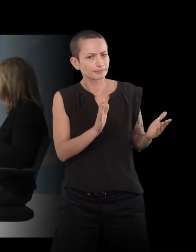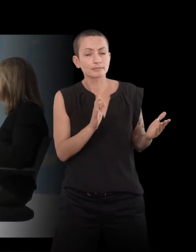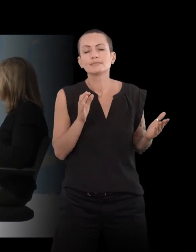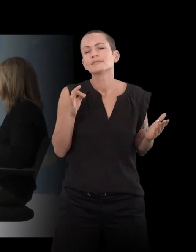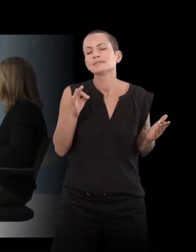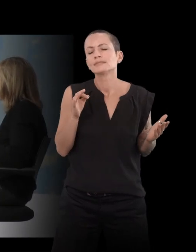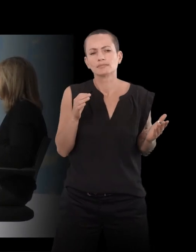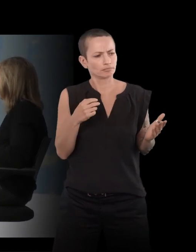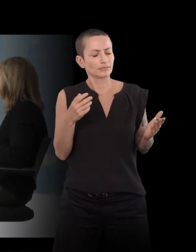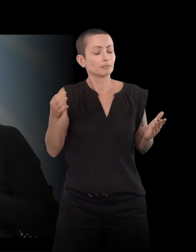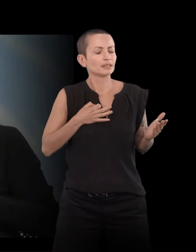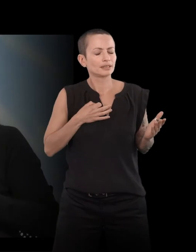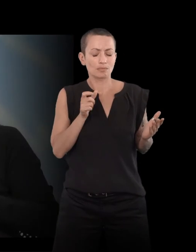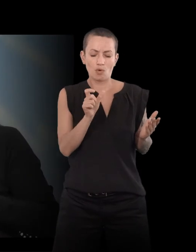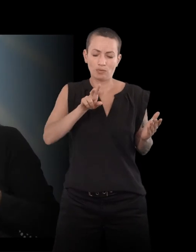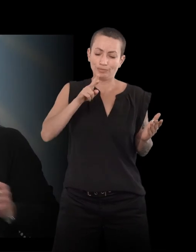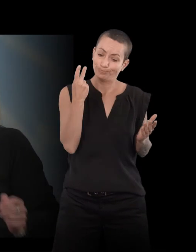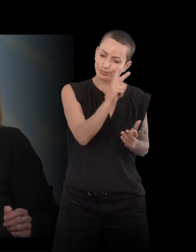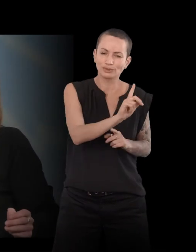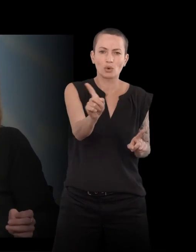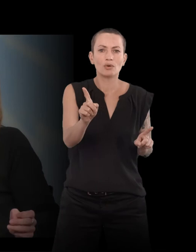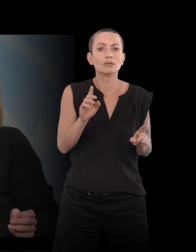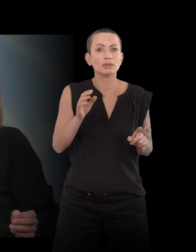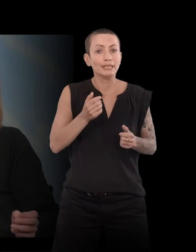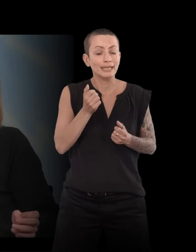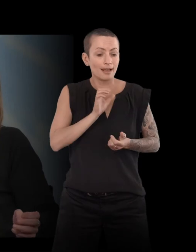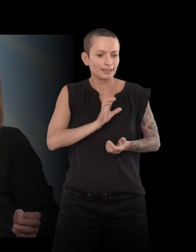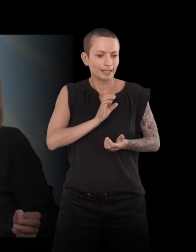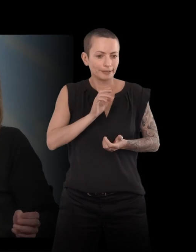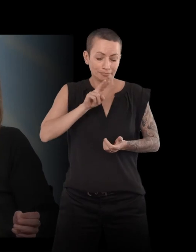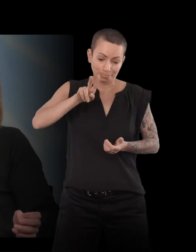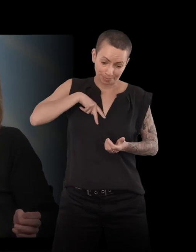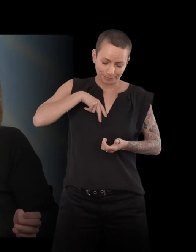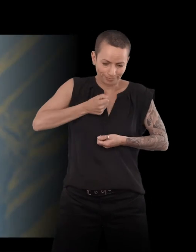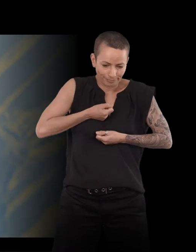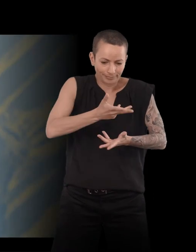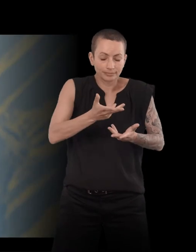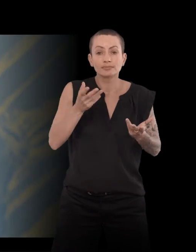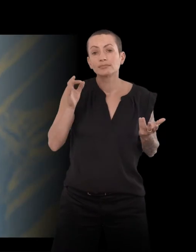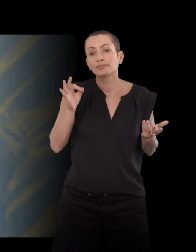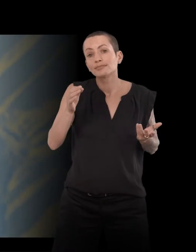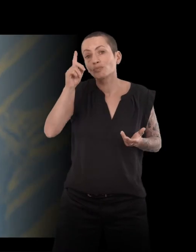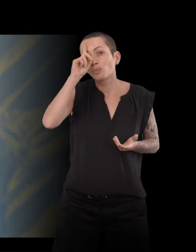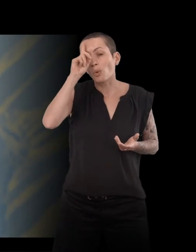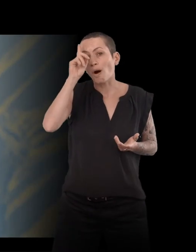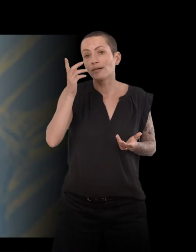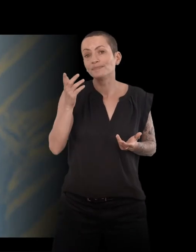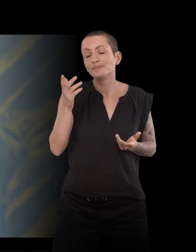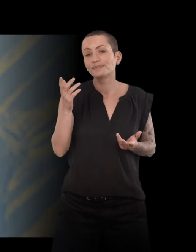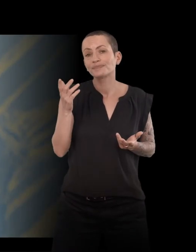avec vos propres mots. – Oui, parce que le dictionnaire n jamais loin, le Becherel